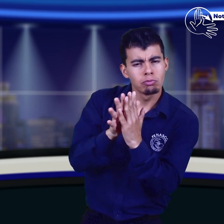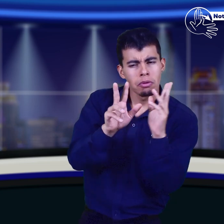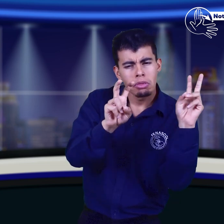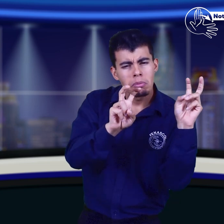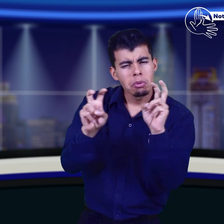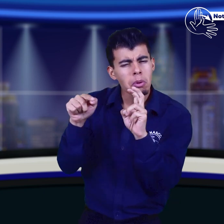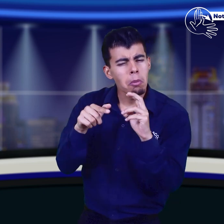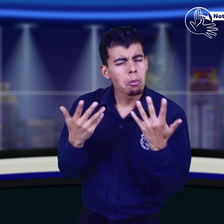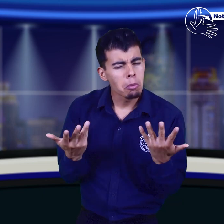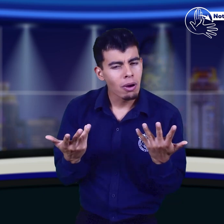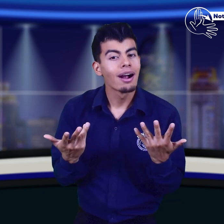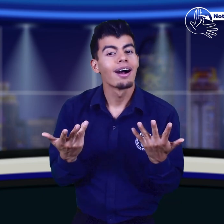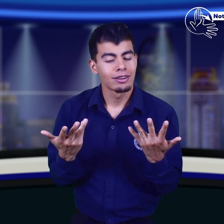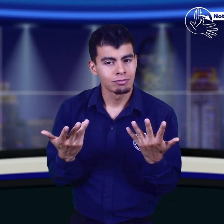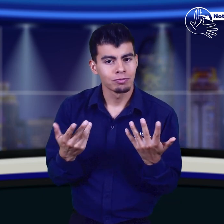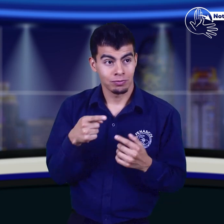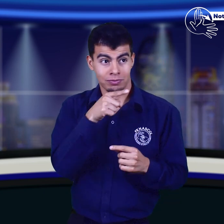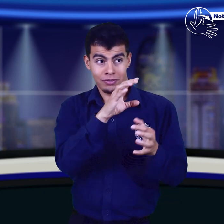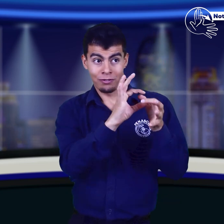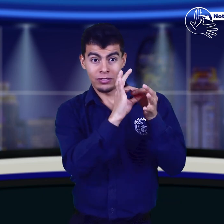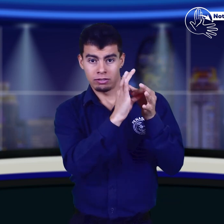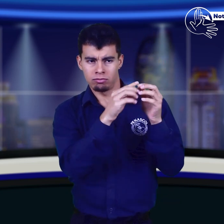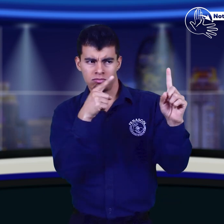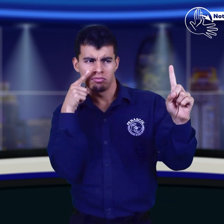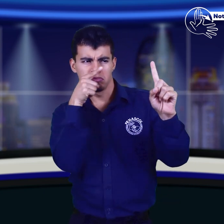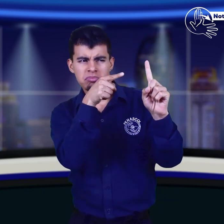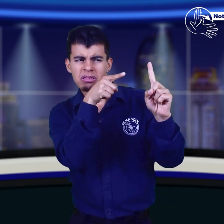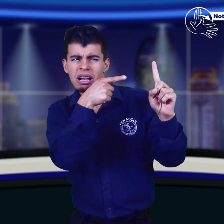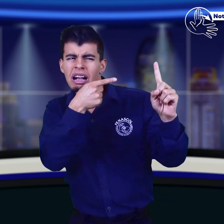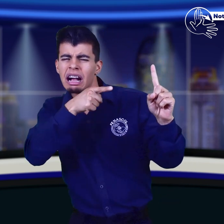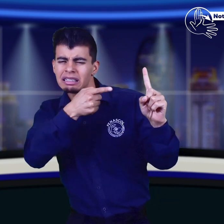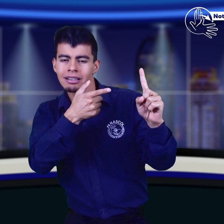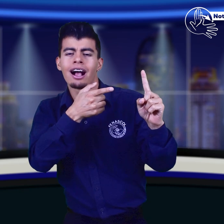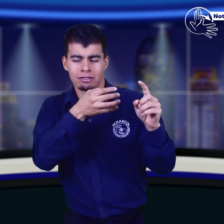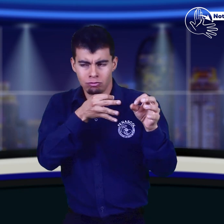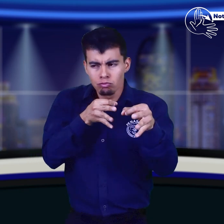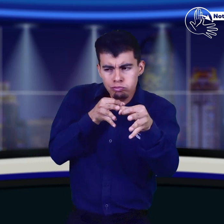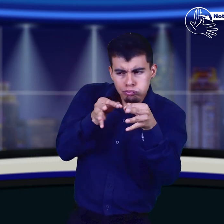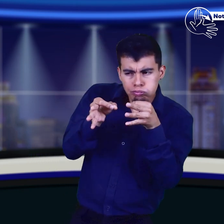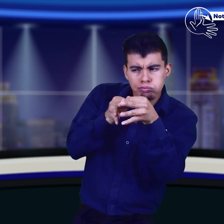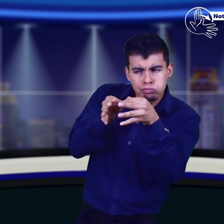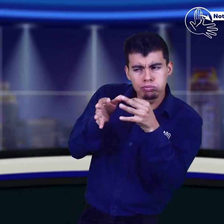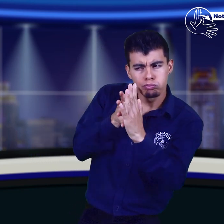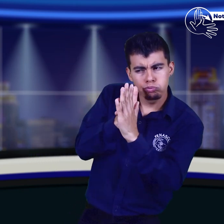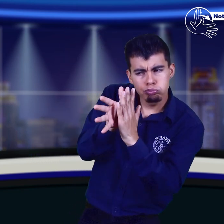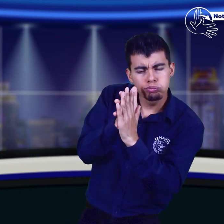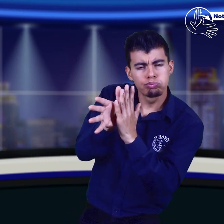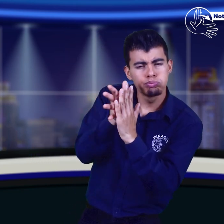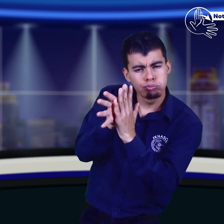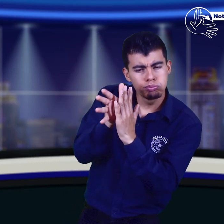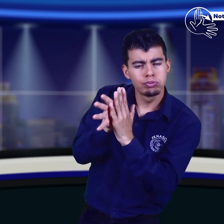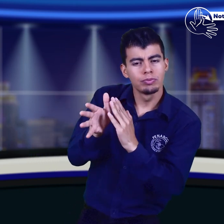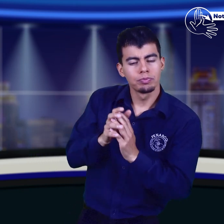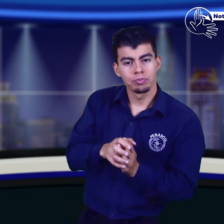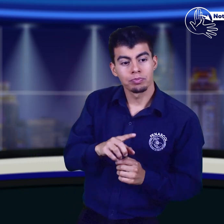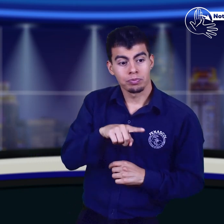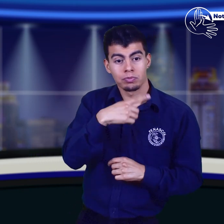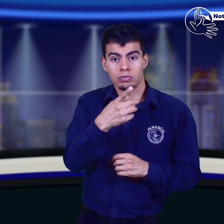federación, orientaciones sobre el rol que cumple el Consejo Directivo.